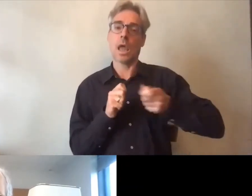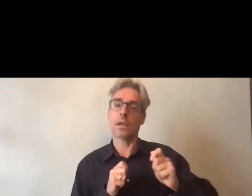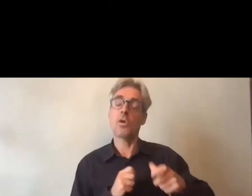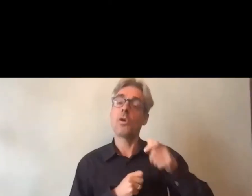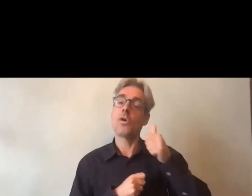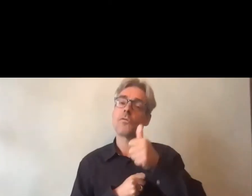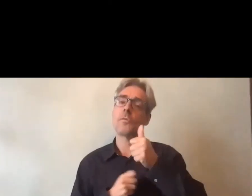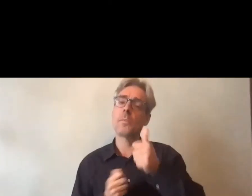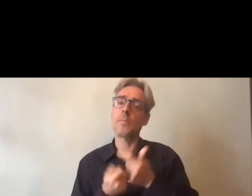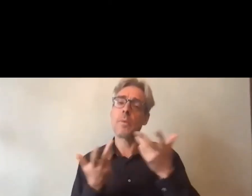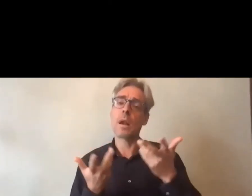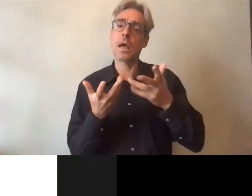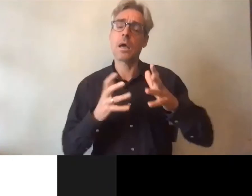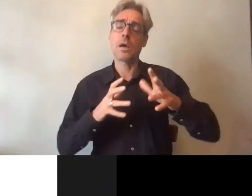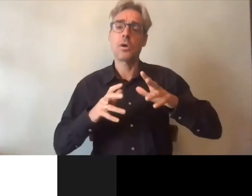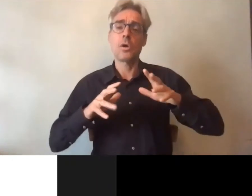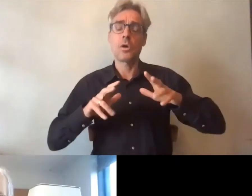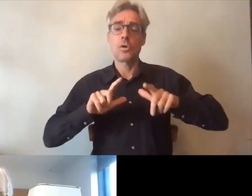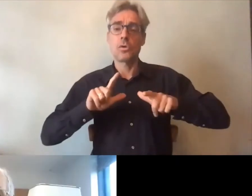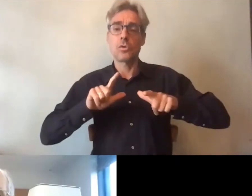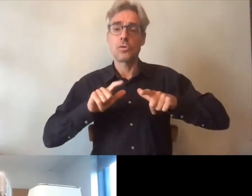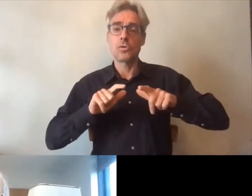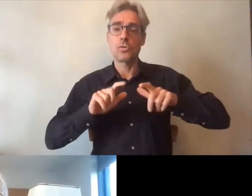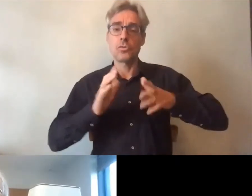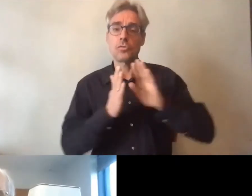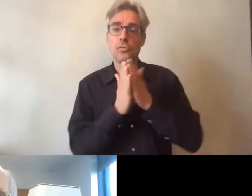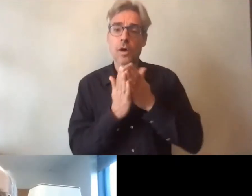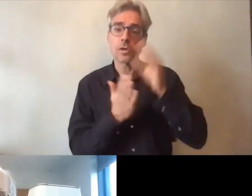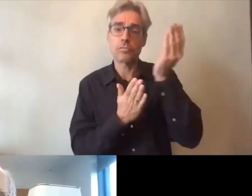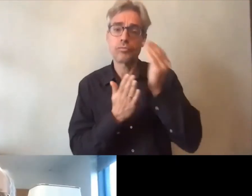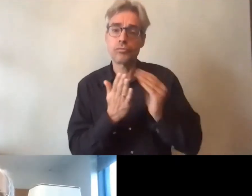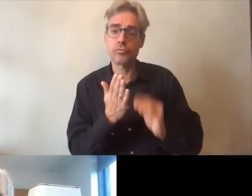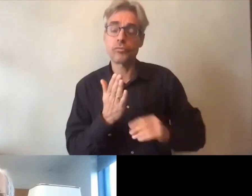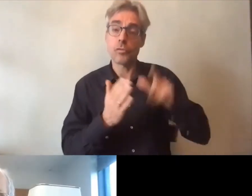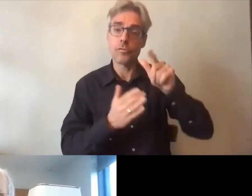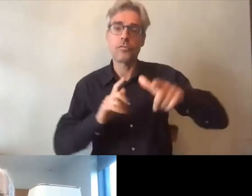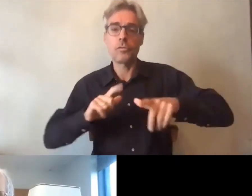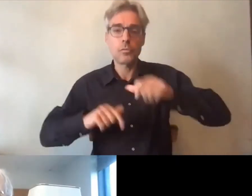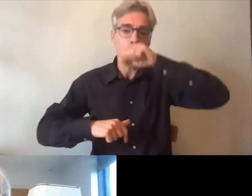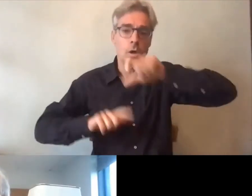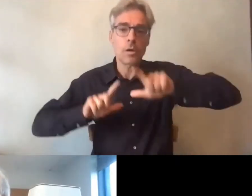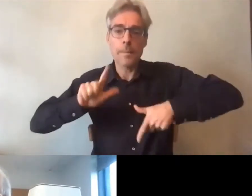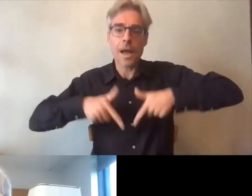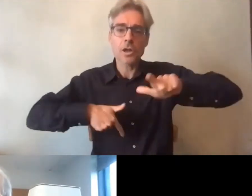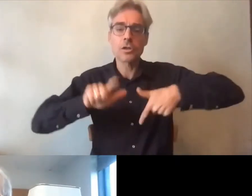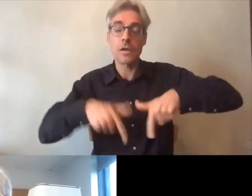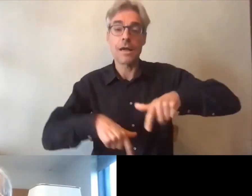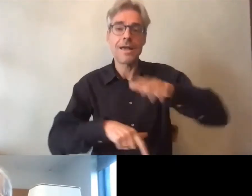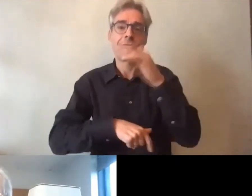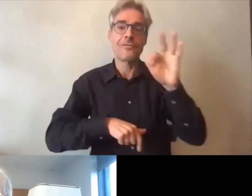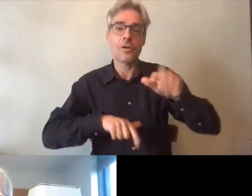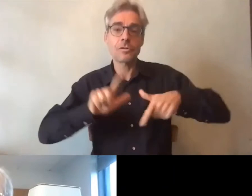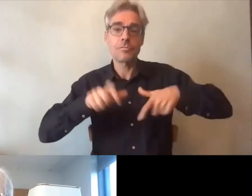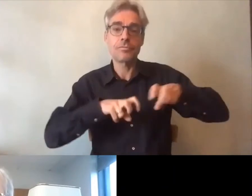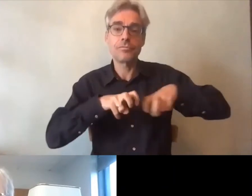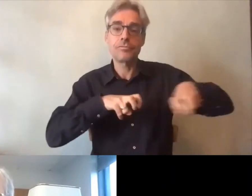'ouvrages vous êtes un marcheur vous avez sillonnez la France vous sillonnez très régulièrement la France pour ceux qui ont la chance comme moi de vous suivre sur les réseaux